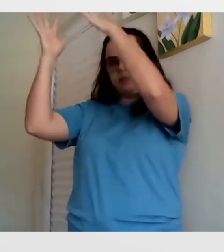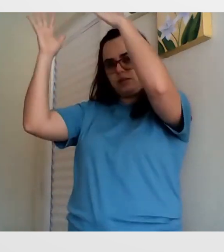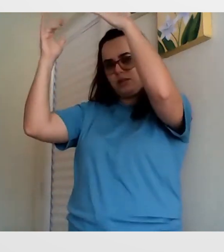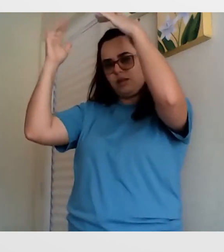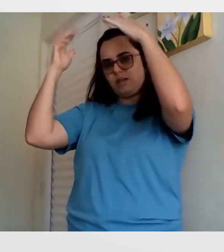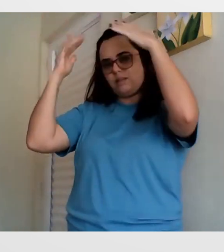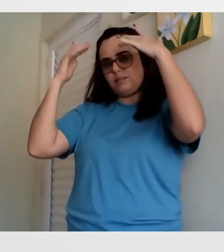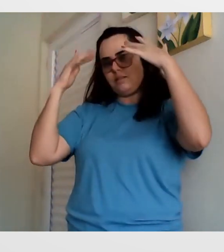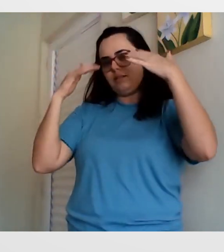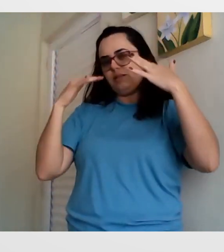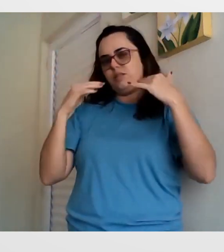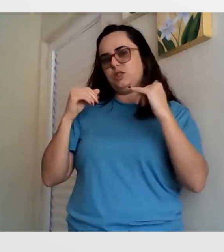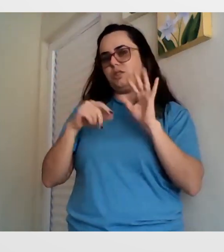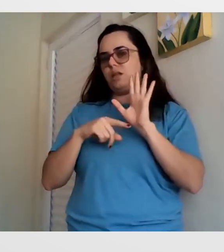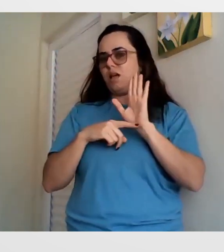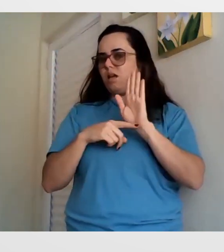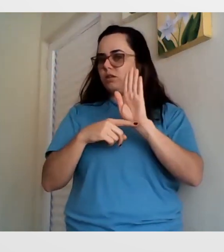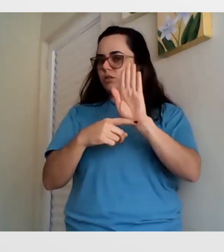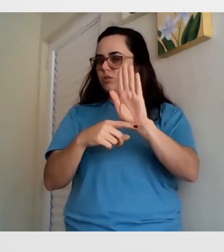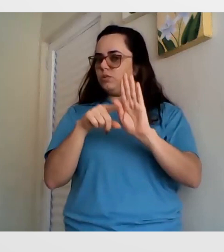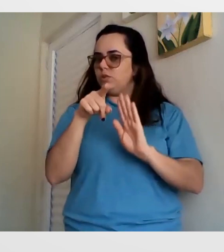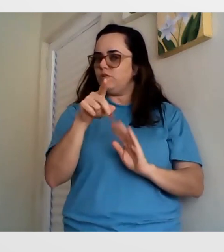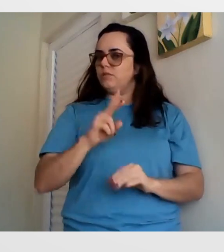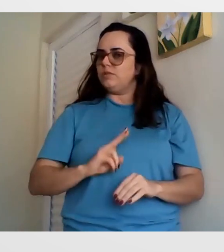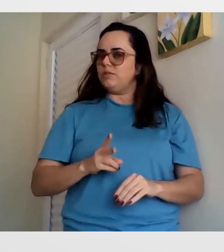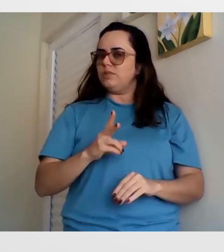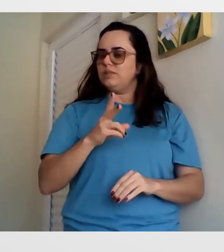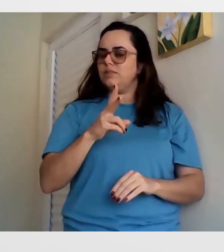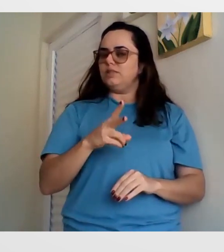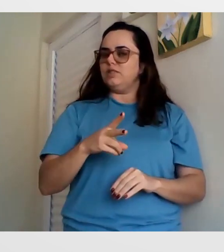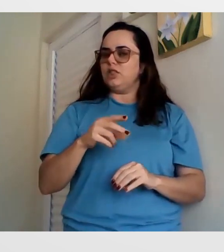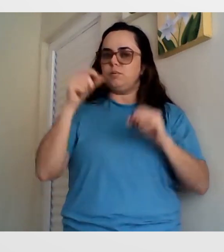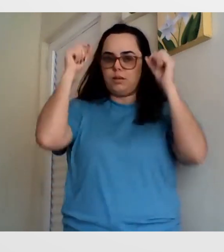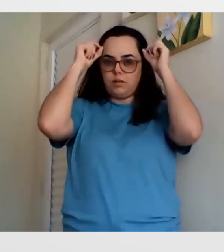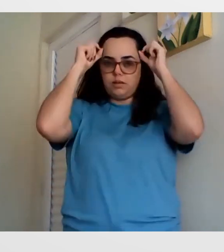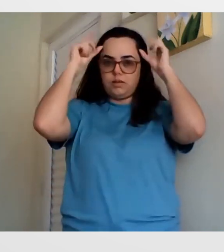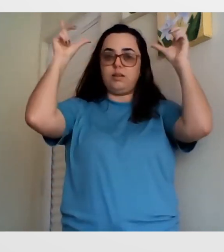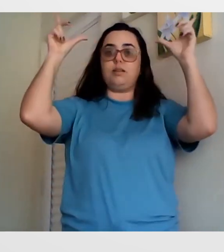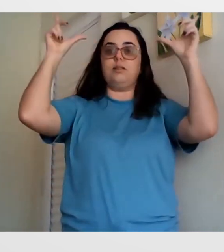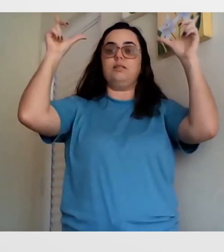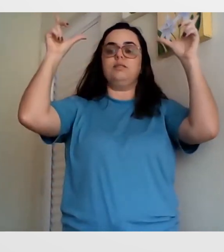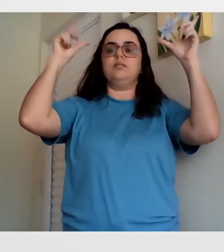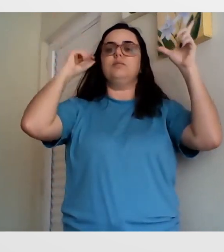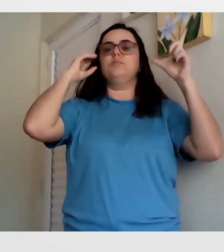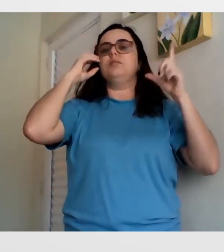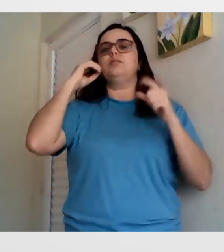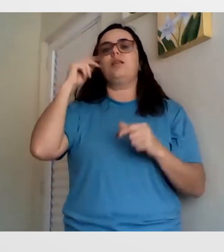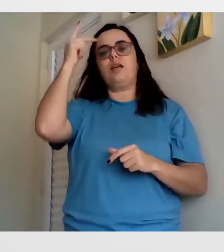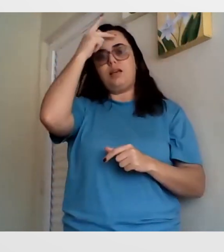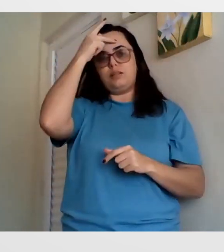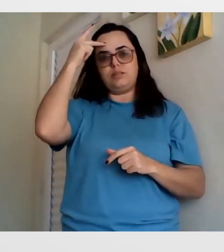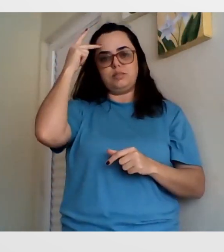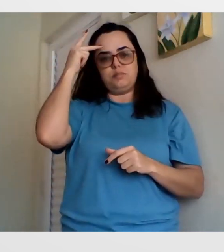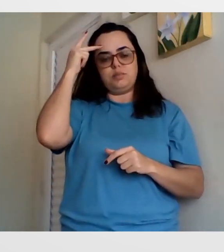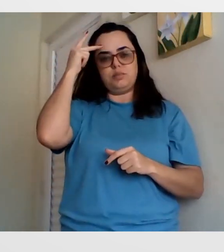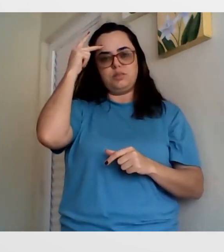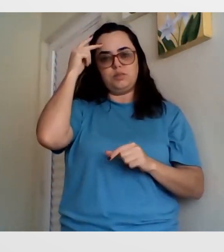agradecido e abençoado porque vocês me ajudaram a continuar estudando a Libras e abriram a minha mente. Vocês